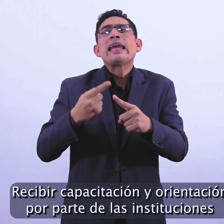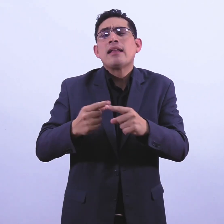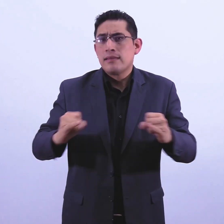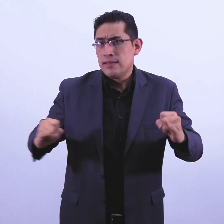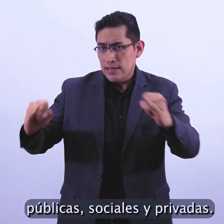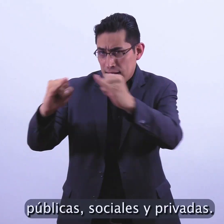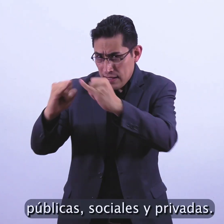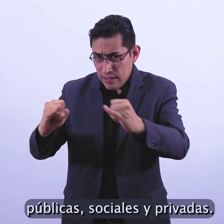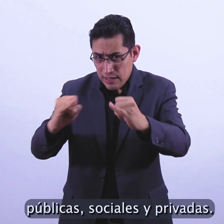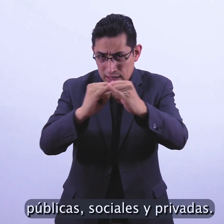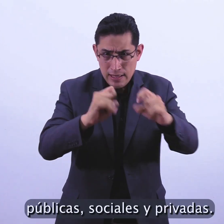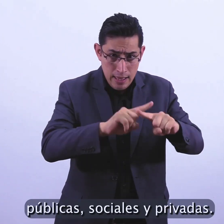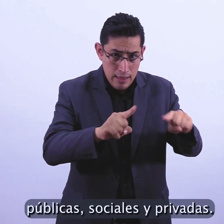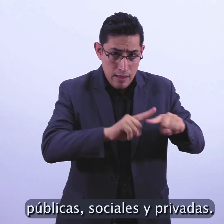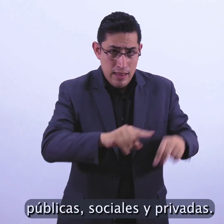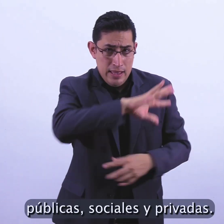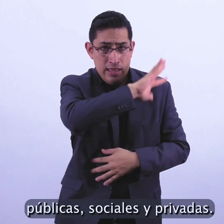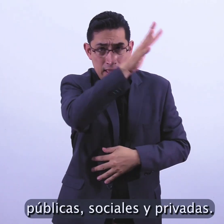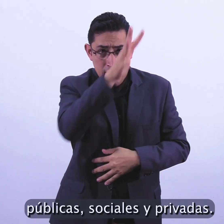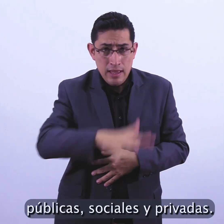públicas, sociales y privadas.